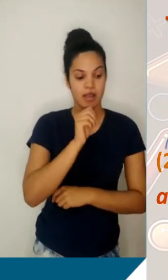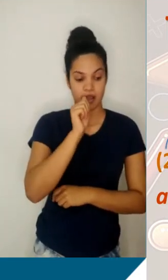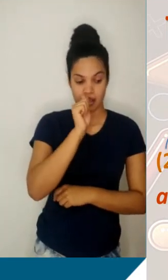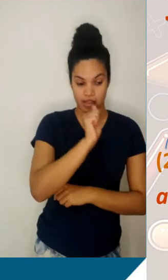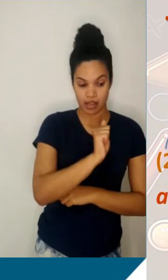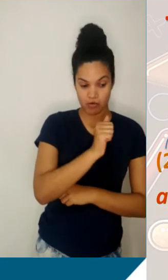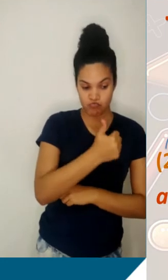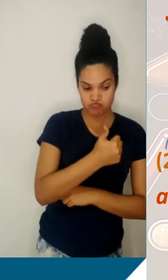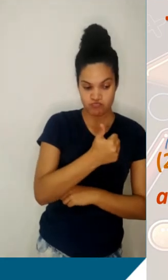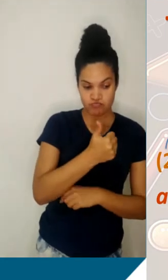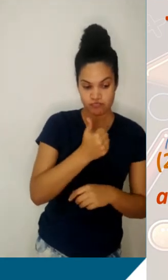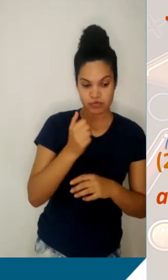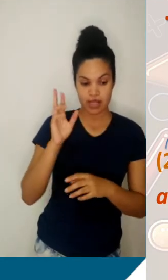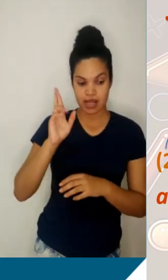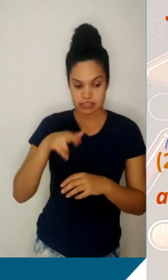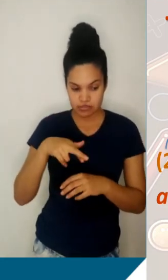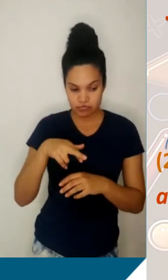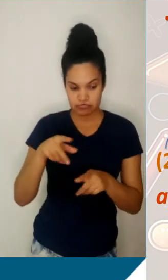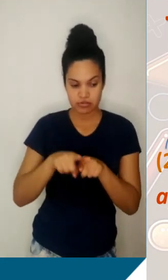e a razão. Pausa o vídeo que eu estou te esperando.